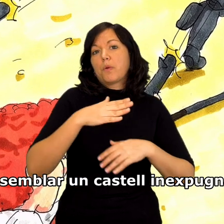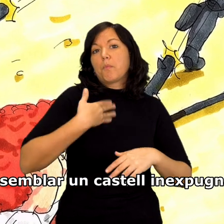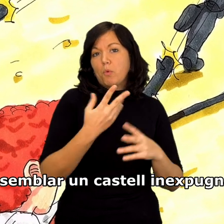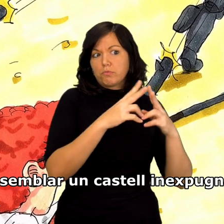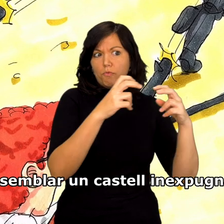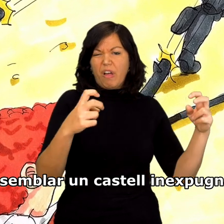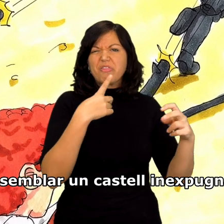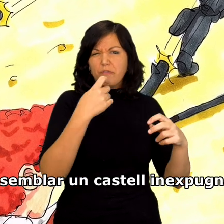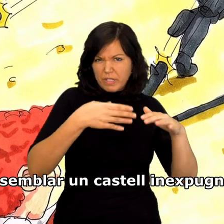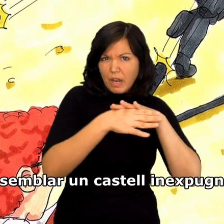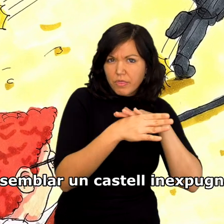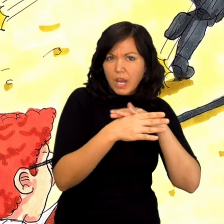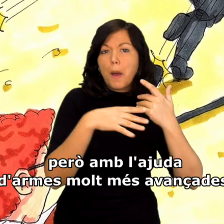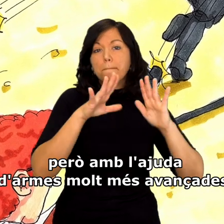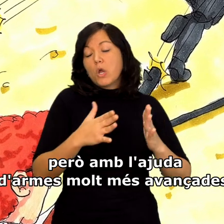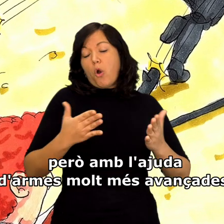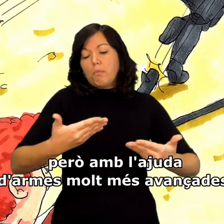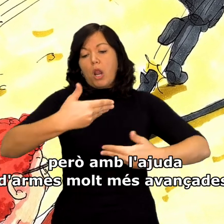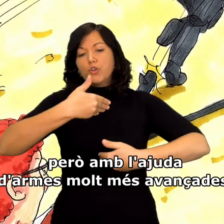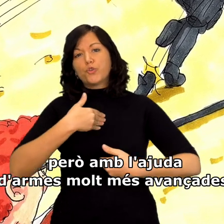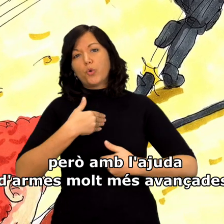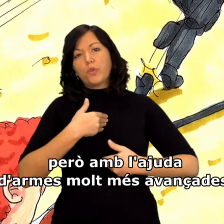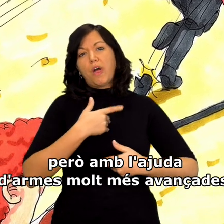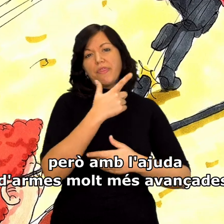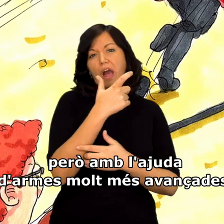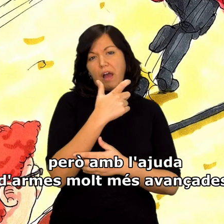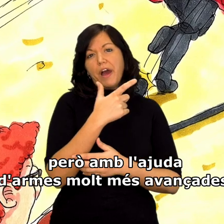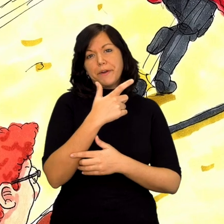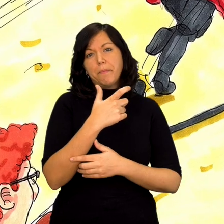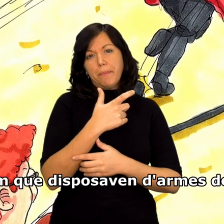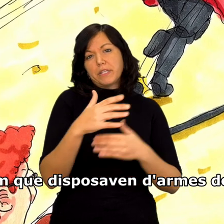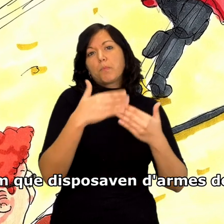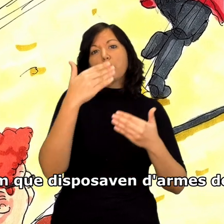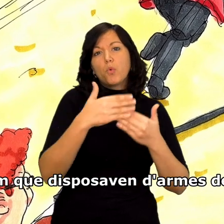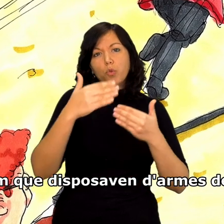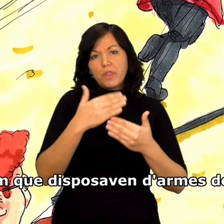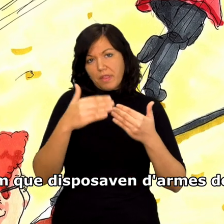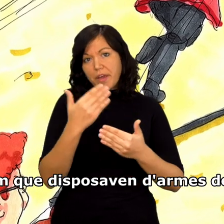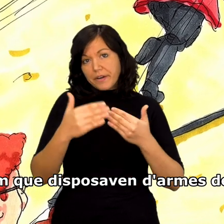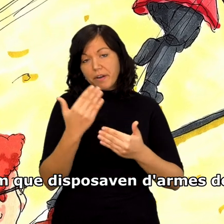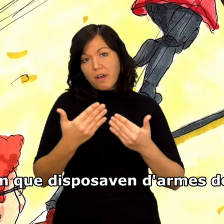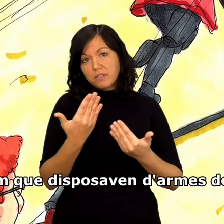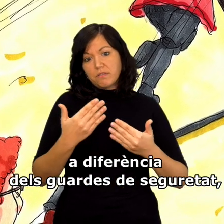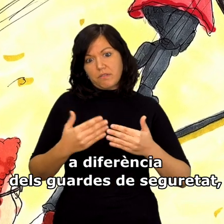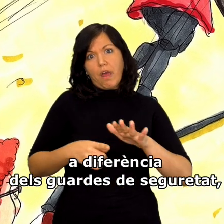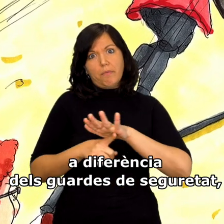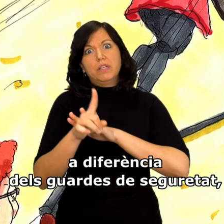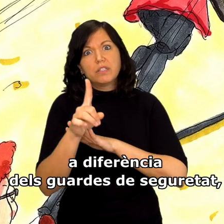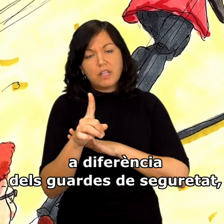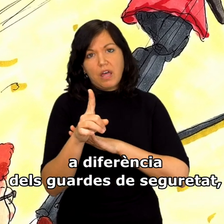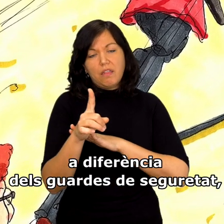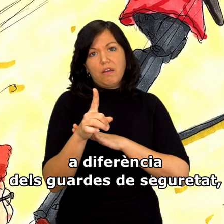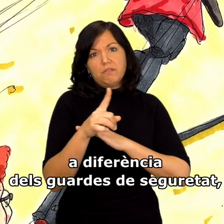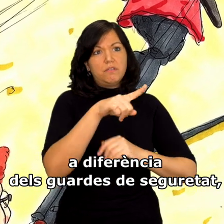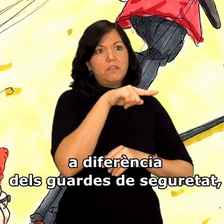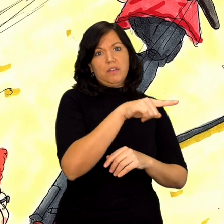Pot semblar un castell inexpugnable, però amb l'ajuda d'armes molt més avançades i com que disposaven d'armes de foc, a diferència